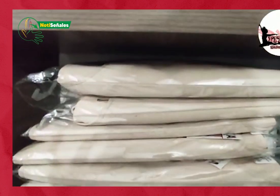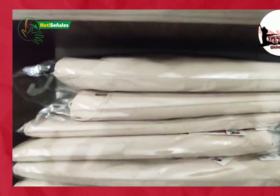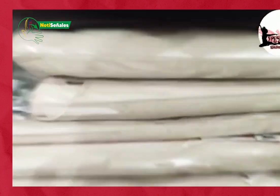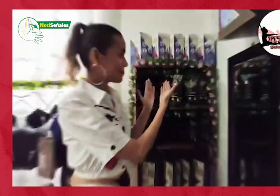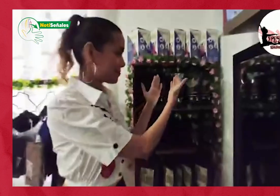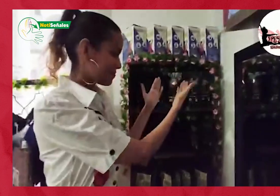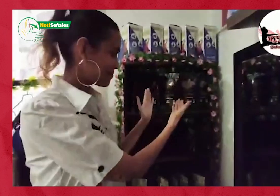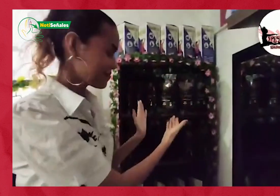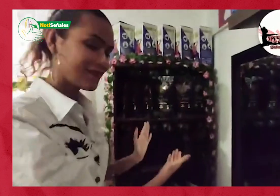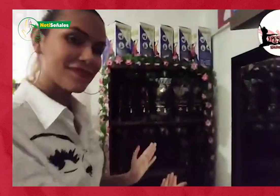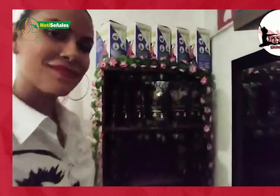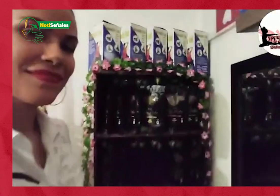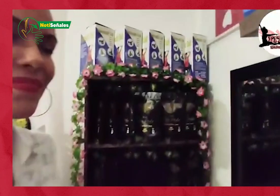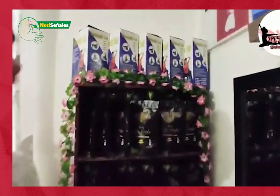También tenemos